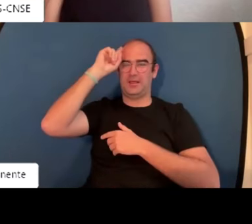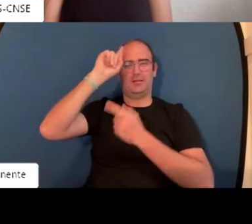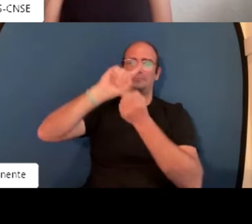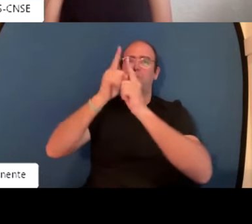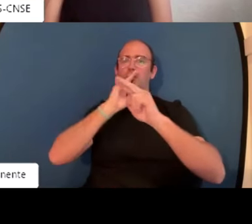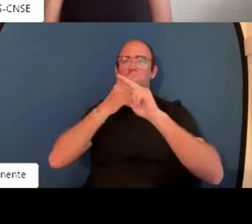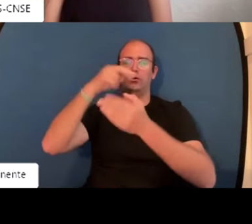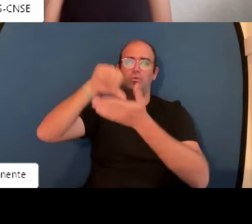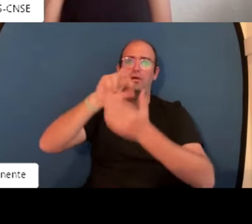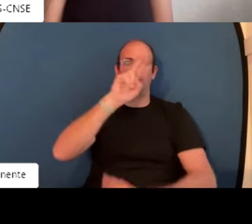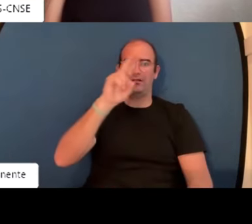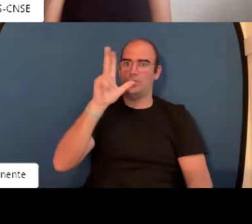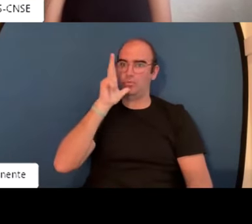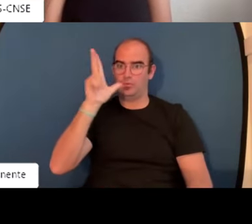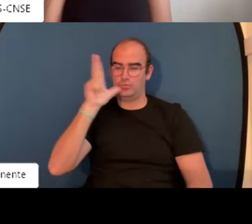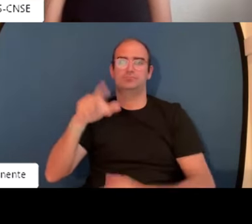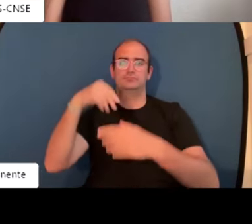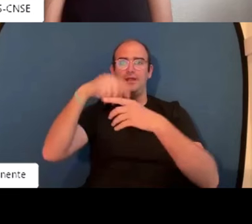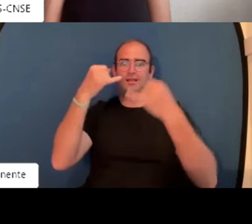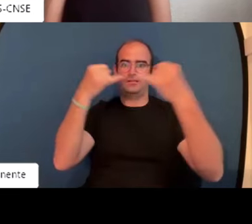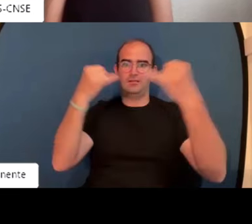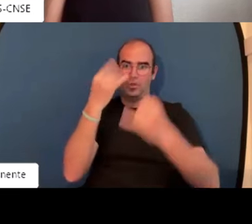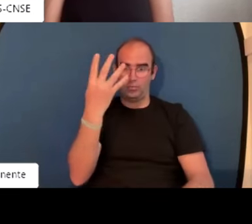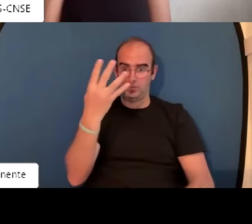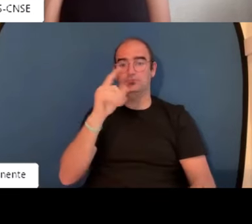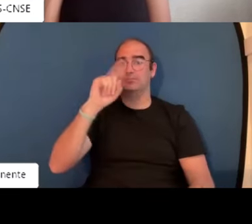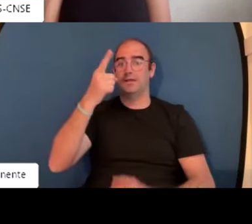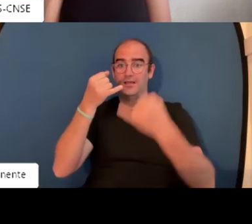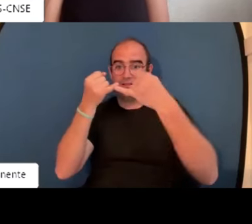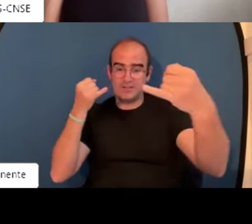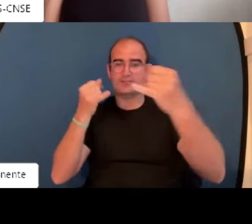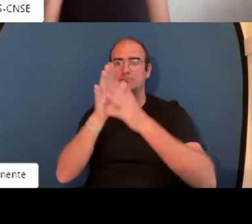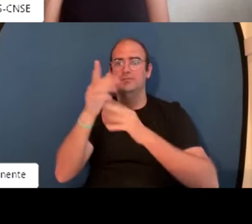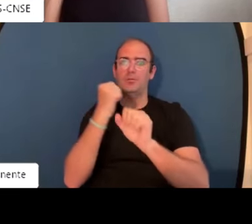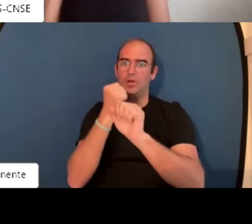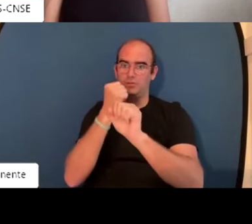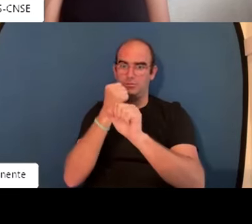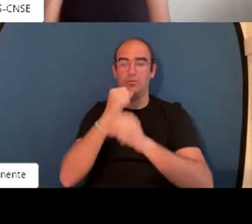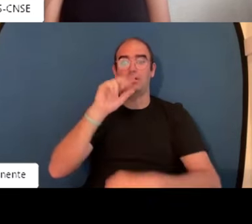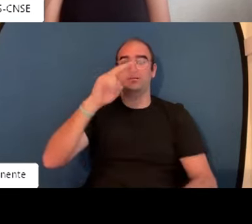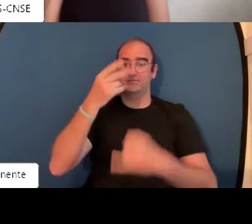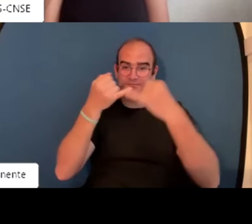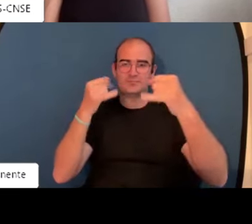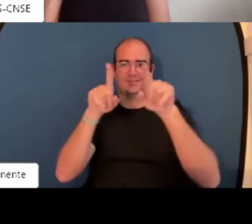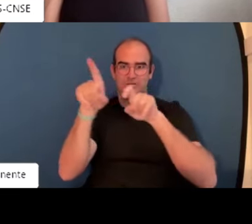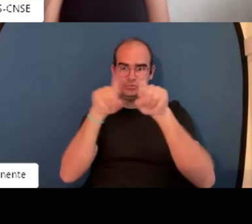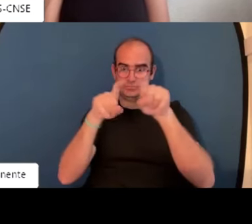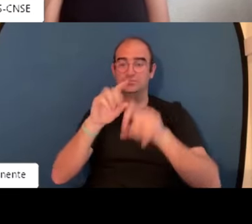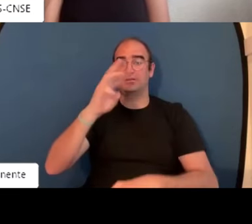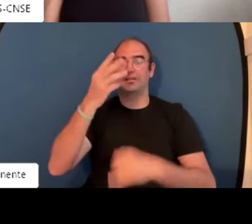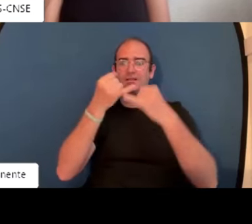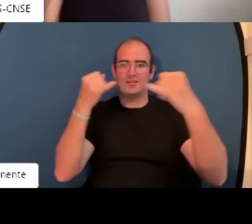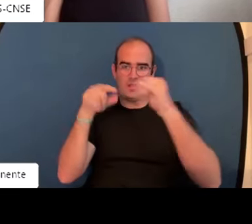para que entendáis el concepto del cambio de la ciudad de Madrid a los recursos, a lo que quiero explicaros ahora